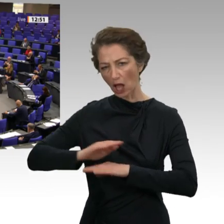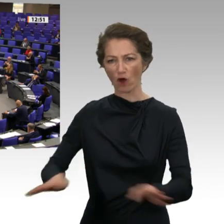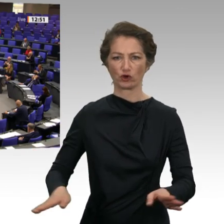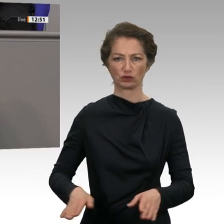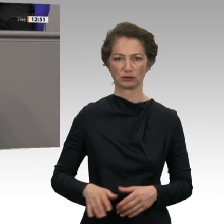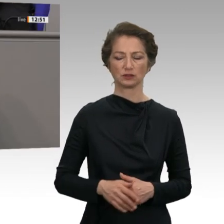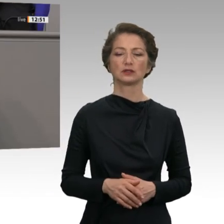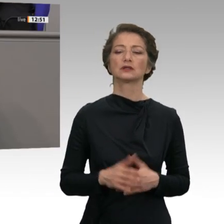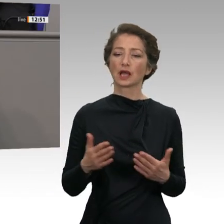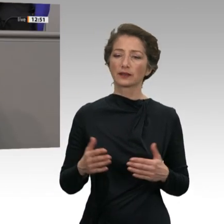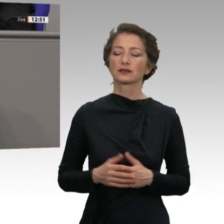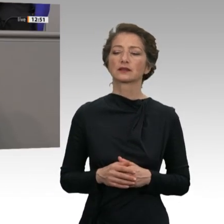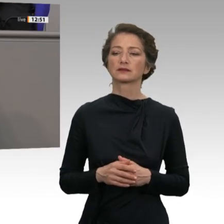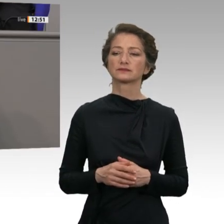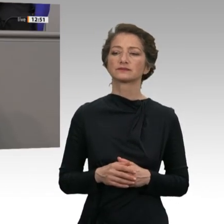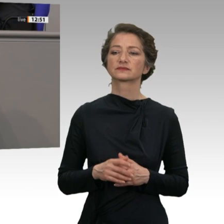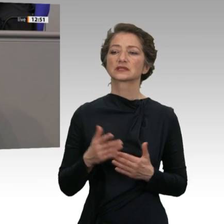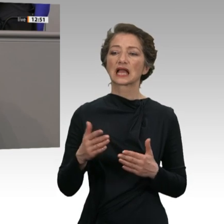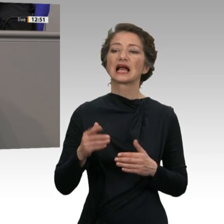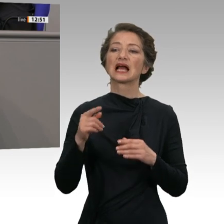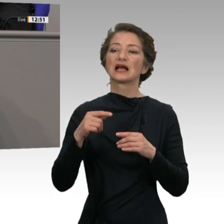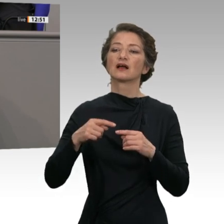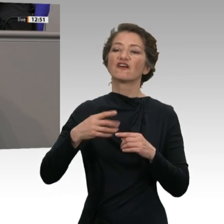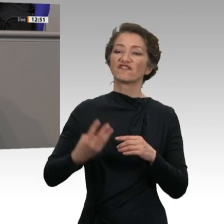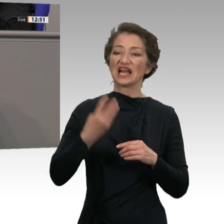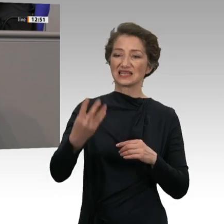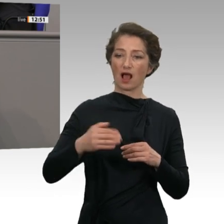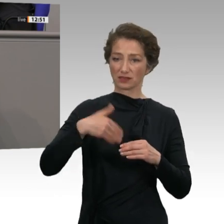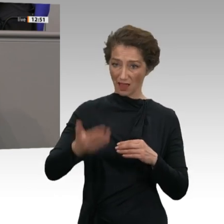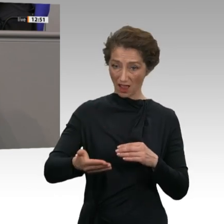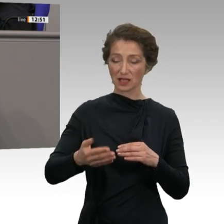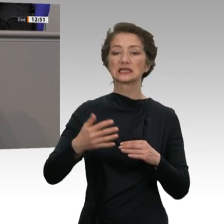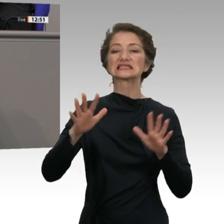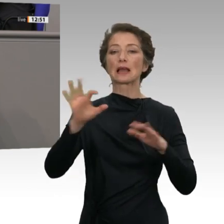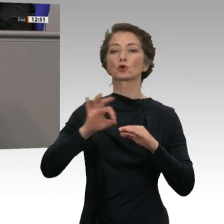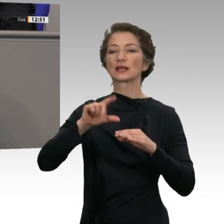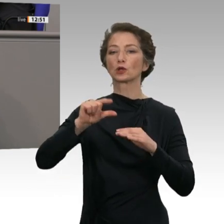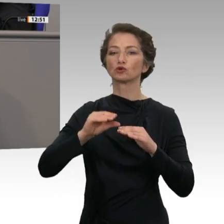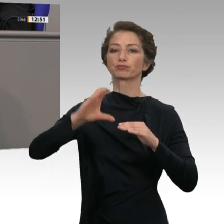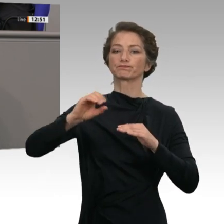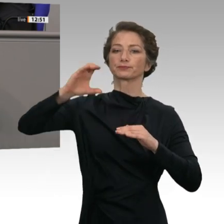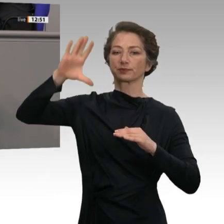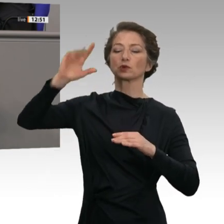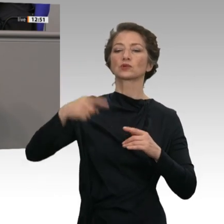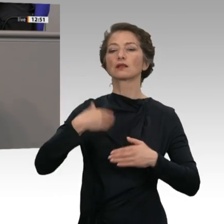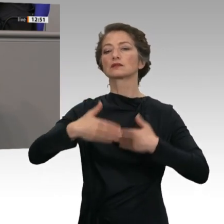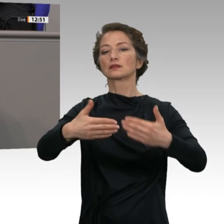zusätzliche 10 Prozent steigen. Dann wären wir wieder bei einem lebensstandardsichernden Rentenniveau von 53 Prozent, und das ist